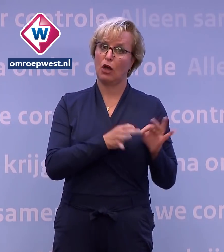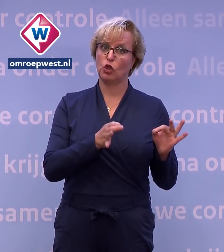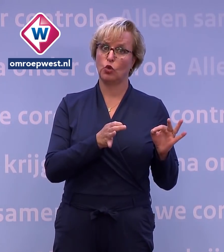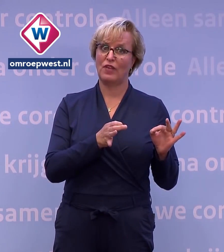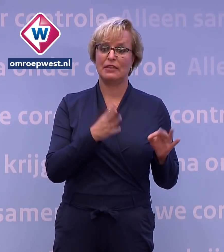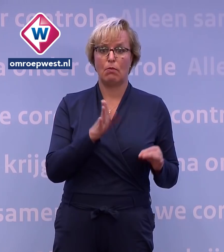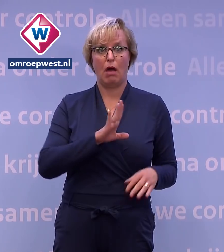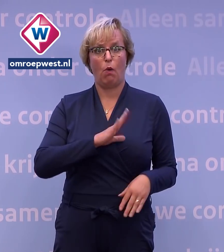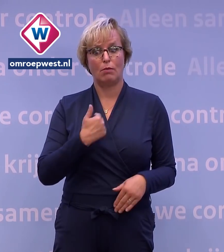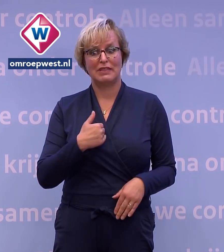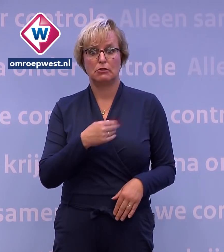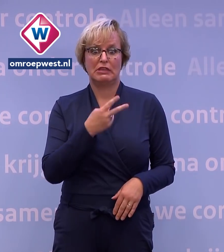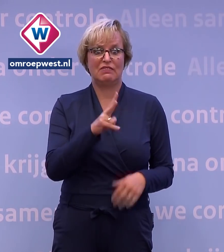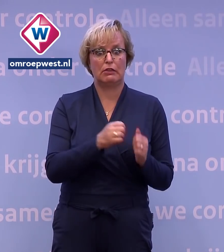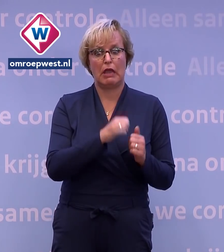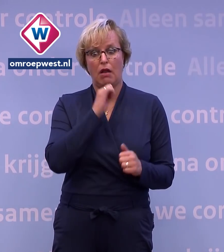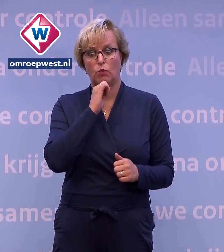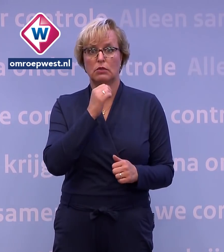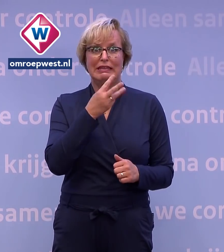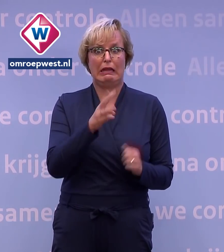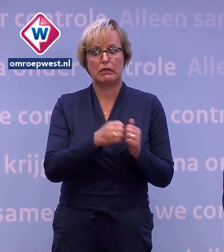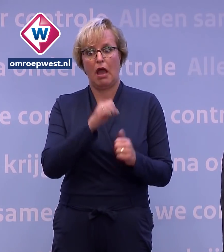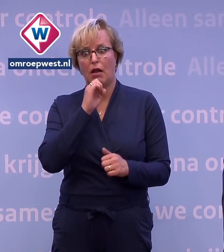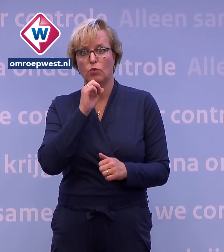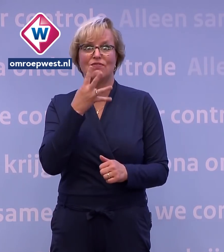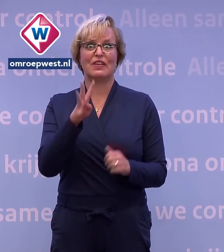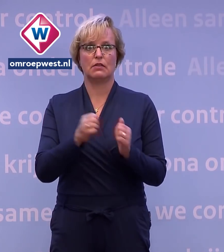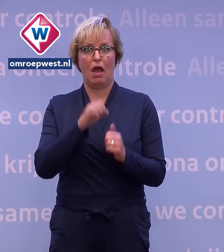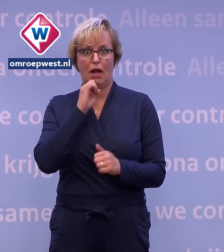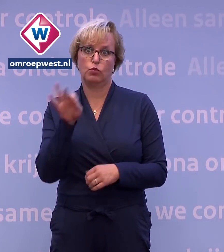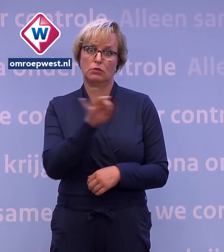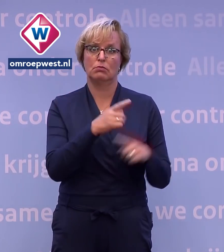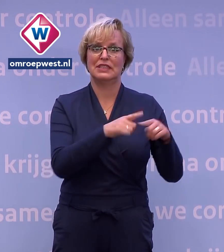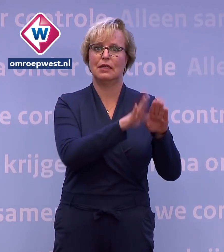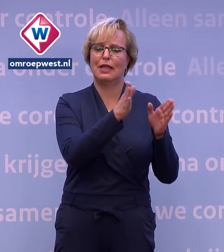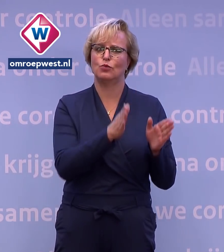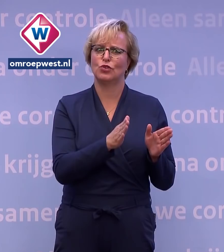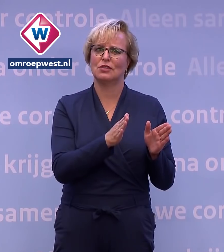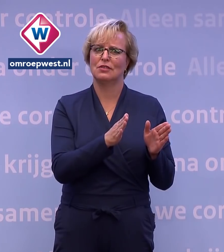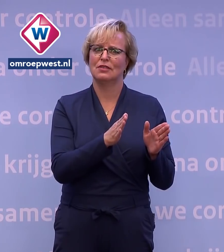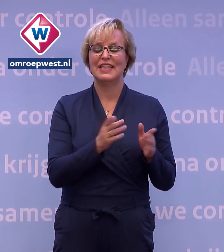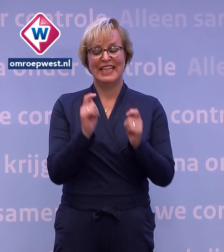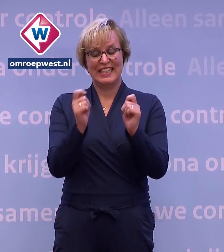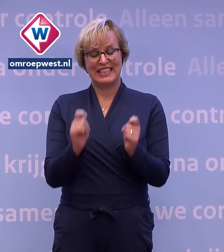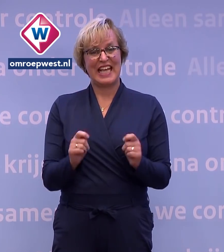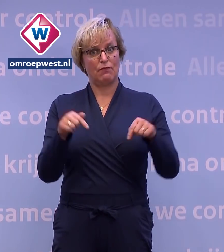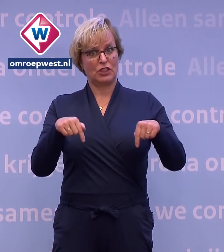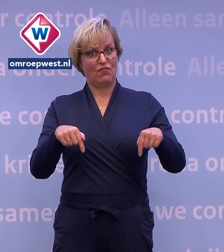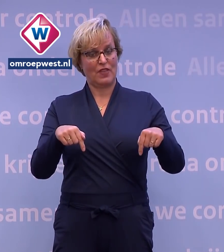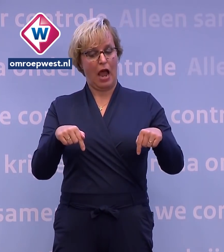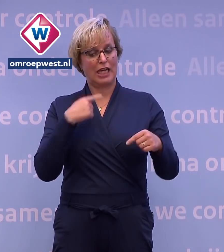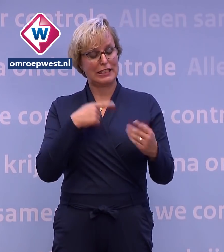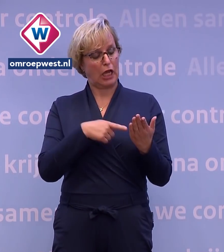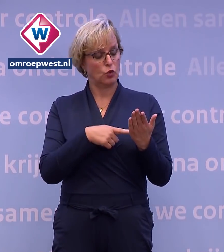twintigers en dertigers en veertigers terug in de ziekenhuizen. We hebben niet de luxe om op basis van de cijfers van vandaag te zeggen,